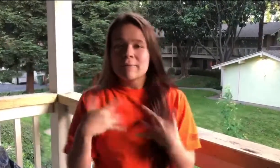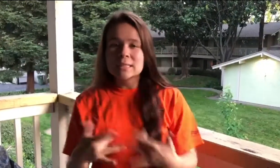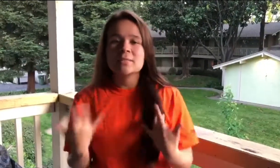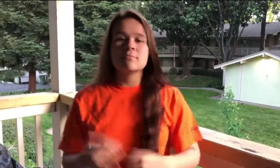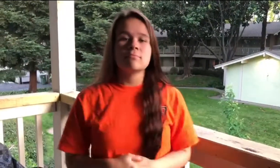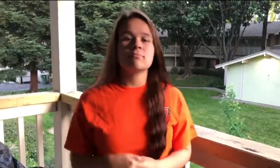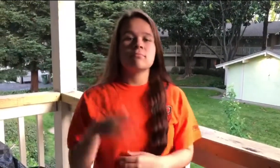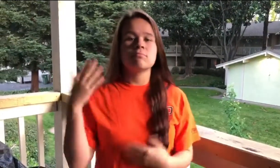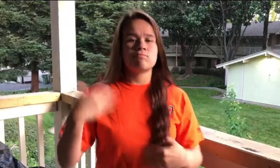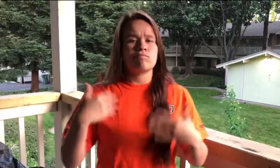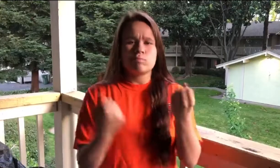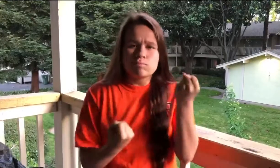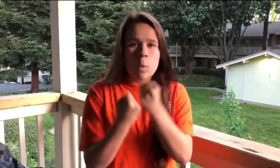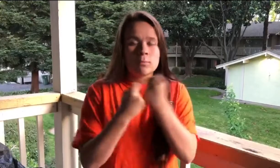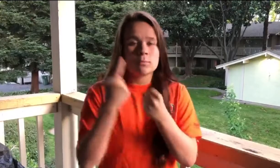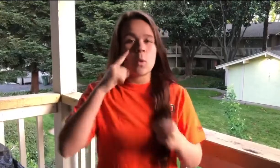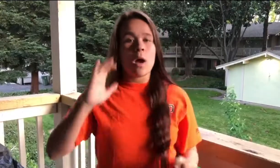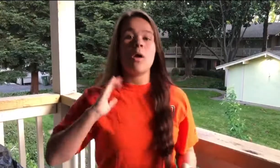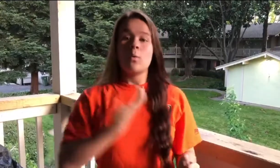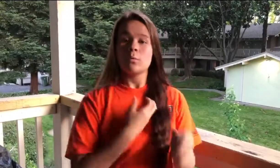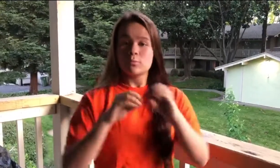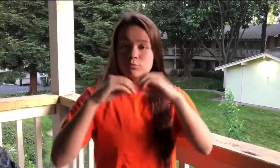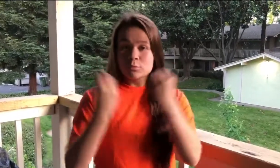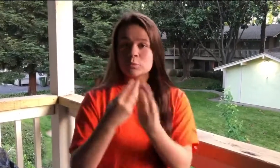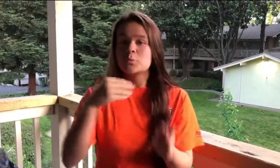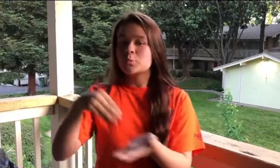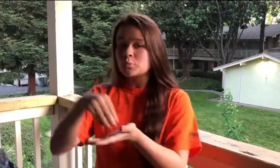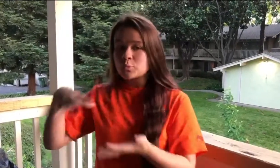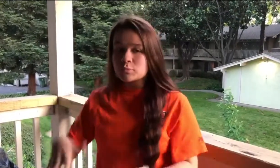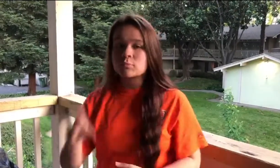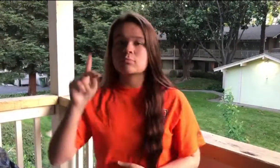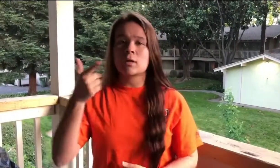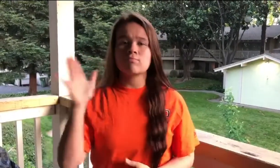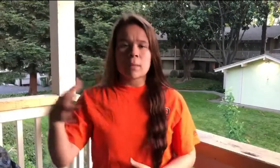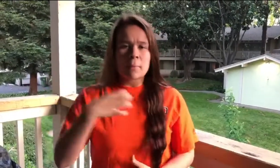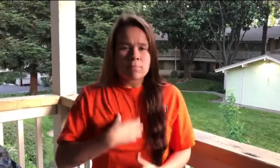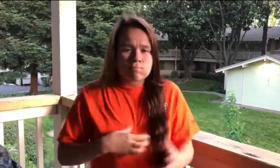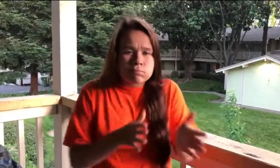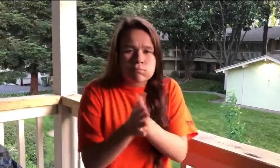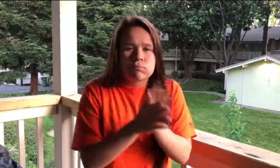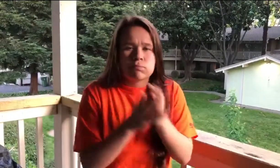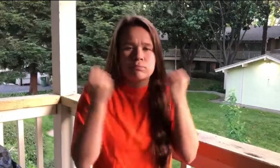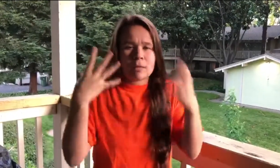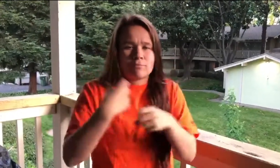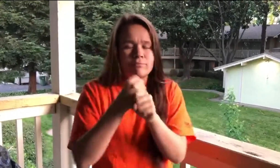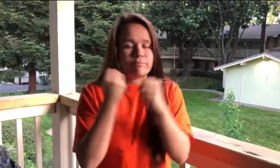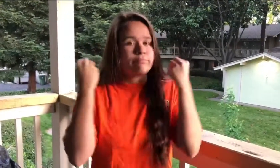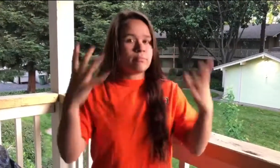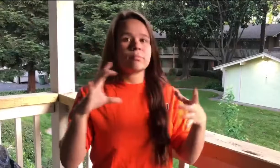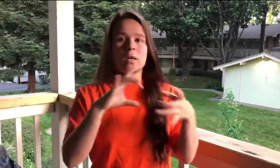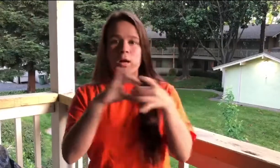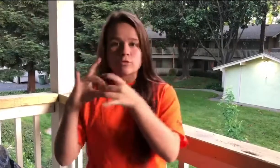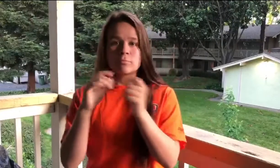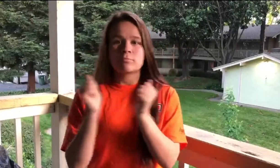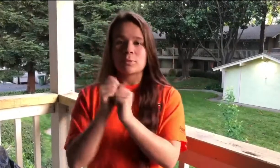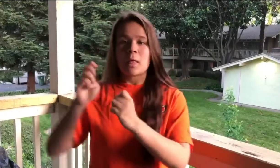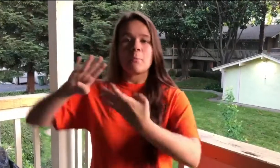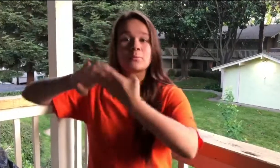eventos y apoya a las organizaciones y a los alumnos. Tiene una pasión para motivarlos en las relaciones